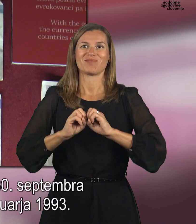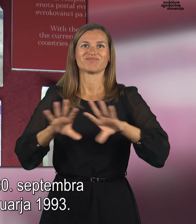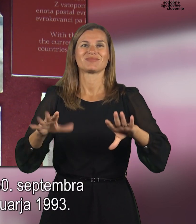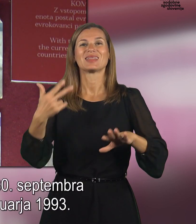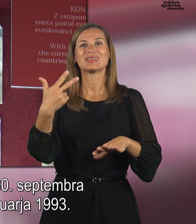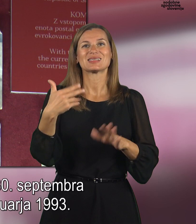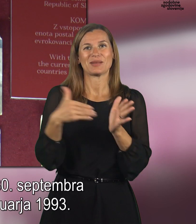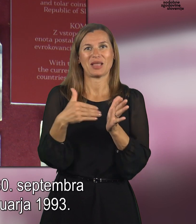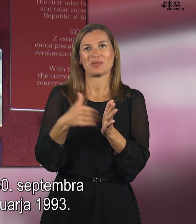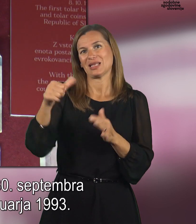septembra 1992,